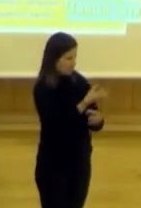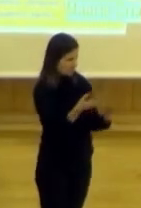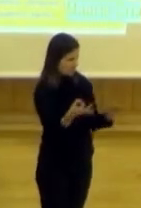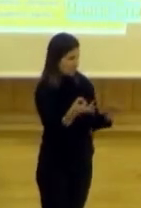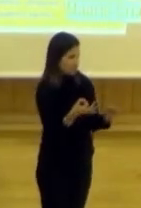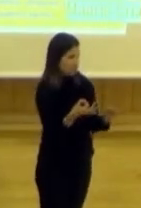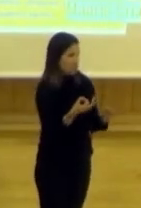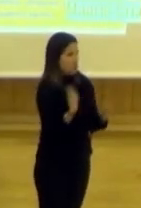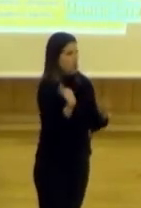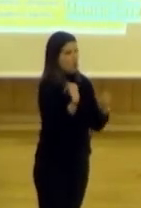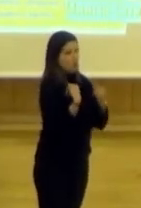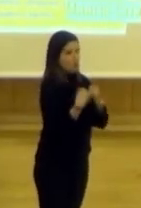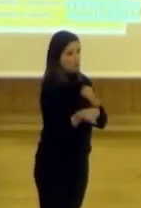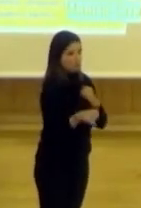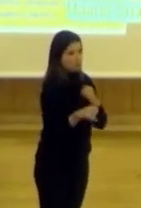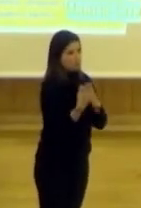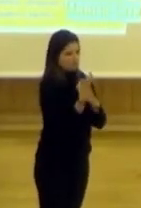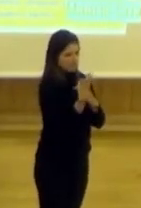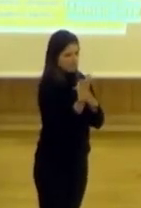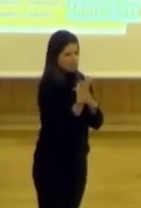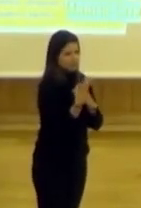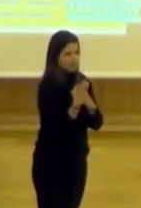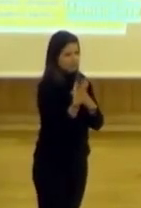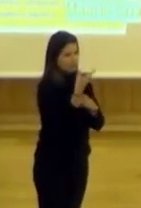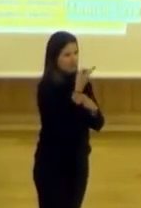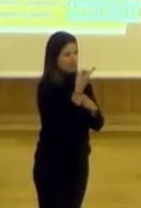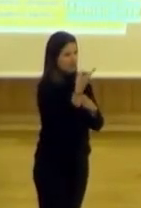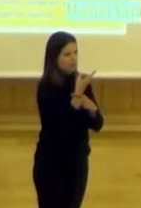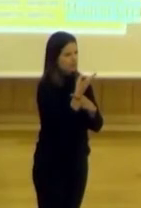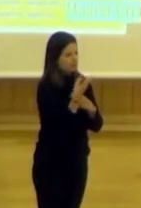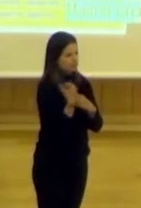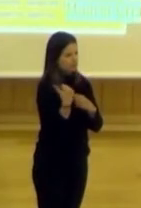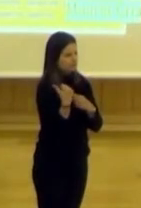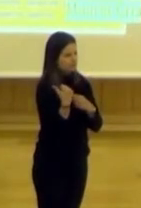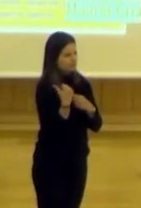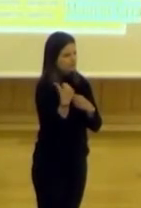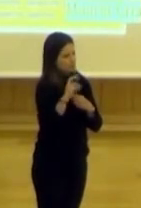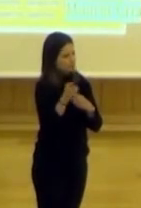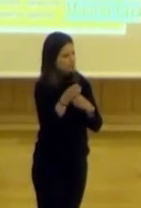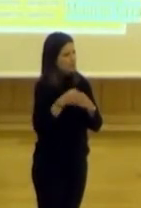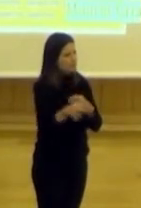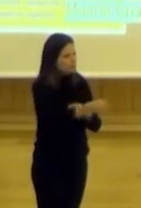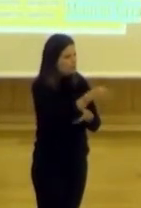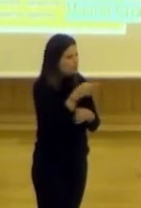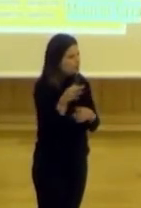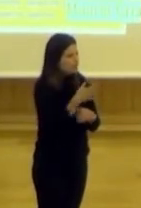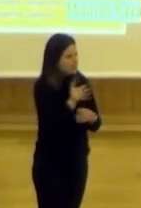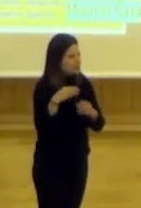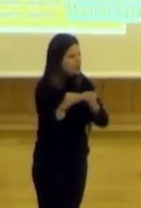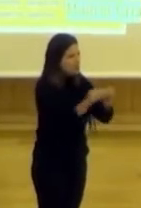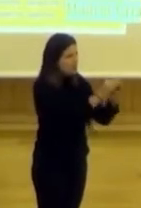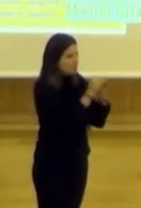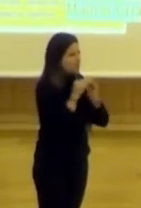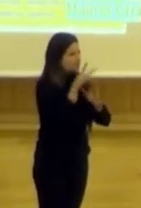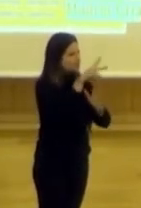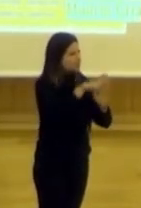Estaba por último, bueno, no, me quedan dos, Fiesto Politana, lo que trataba era de homogenizar la normativa, cada